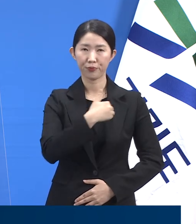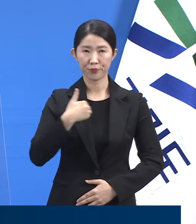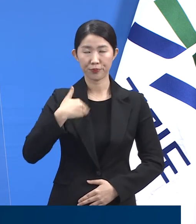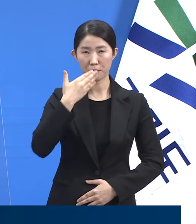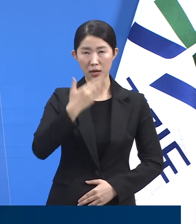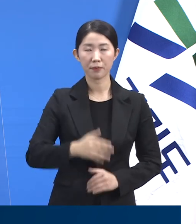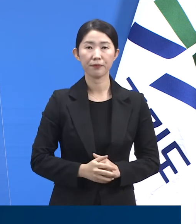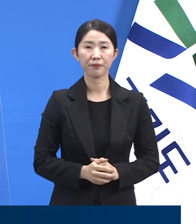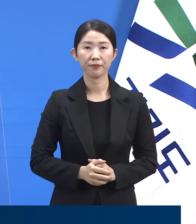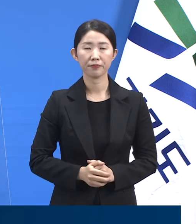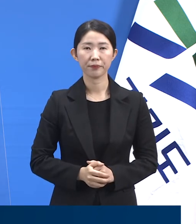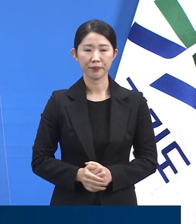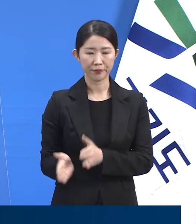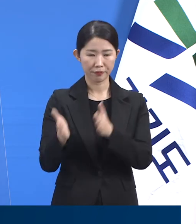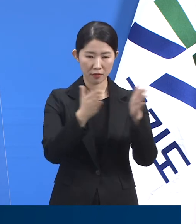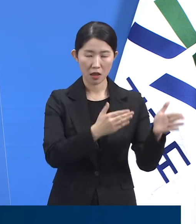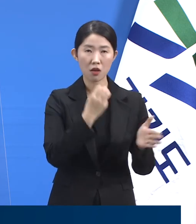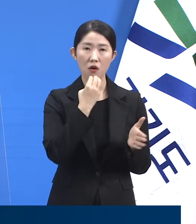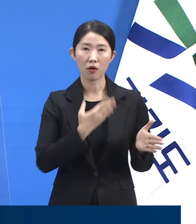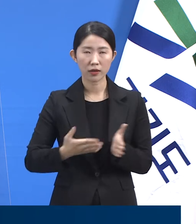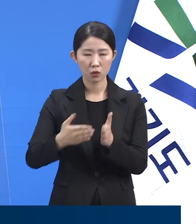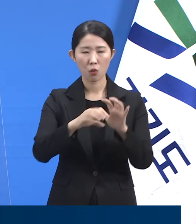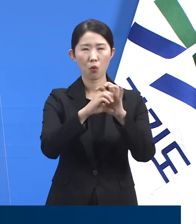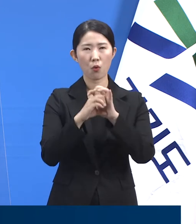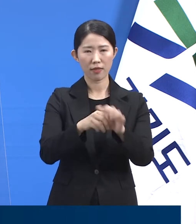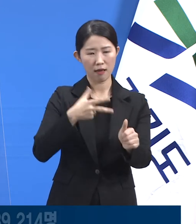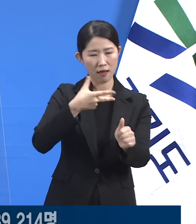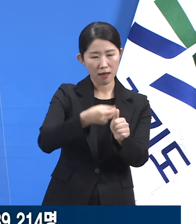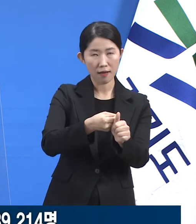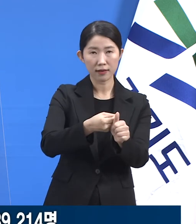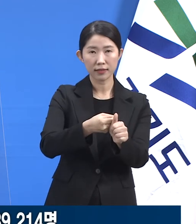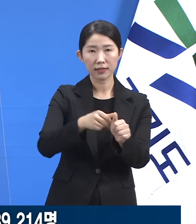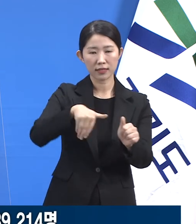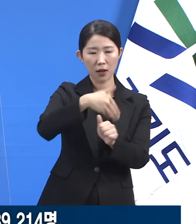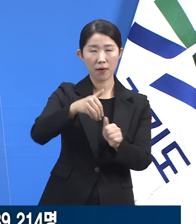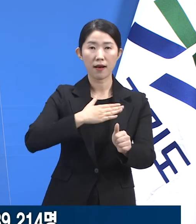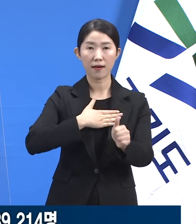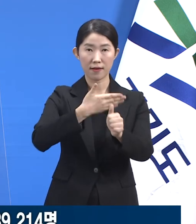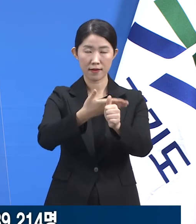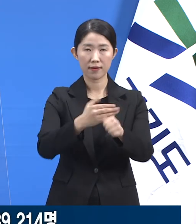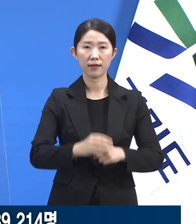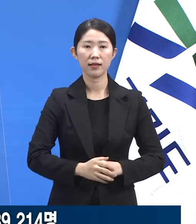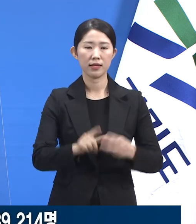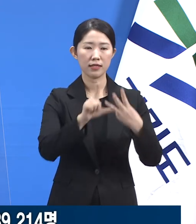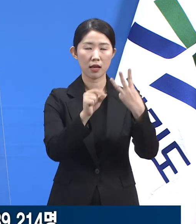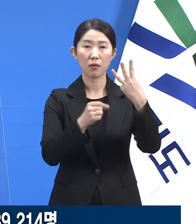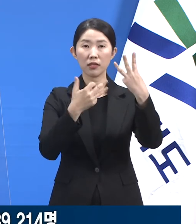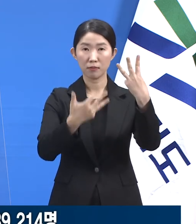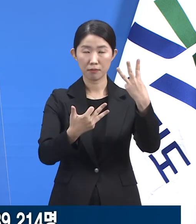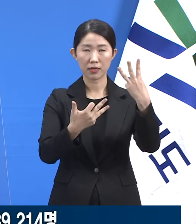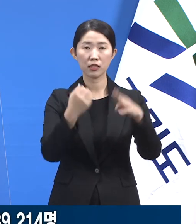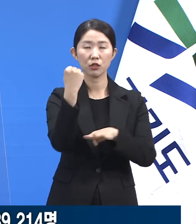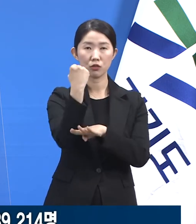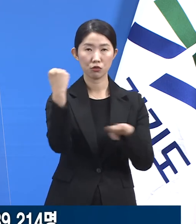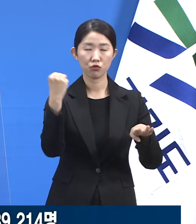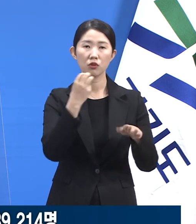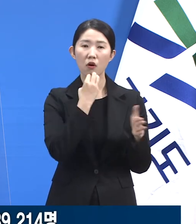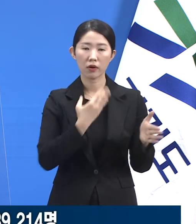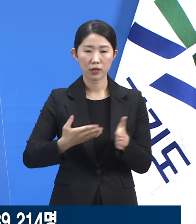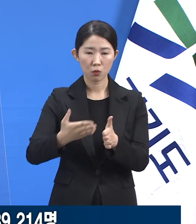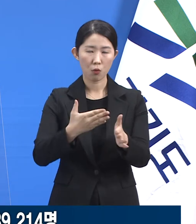다음은 경기도 코로나19 예방접종 현황입니다. 3월 18일 0시 기준 경기도의